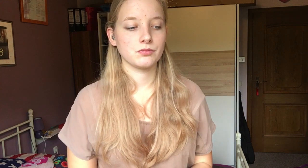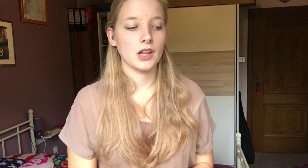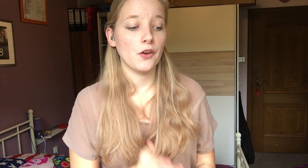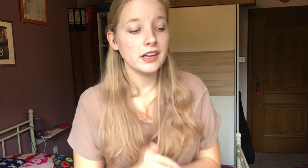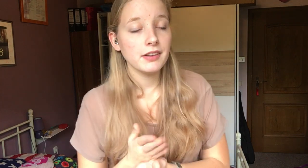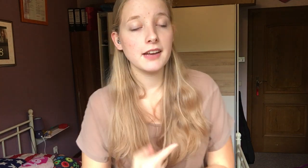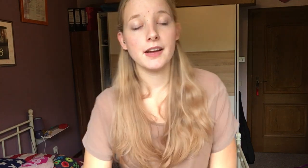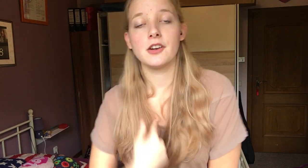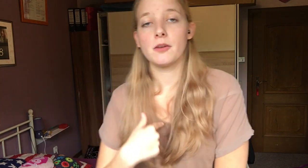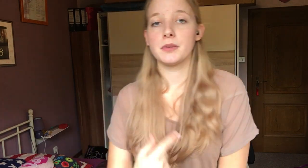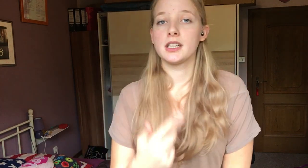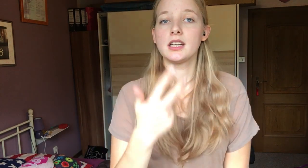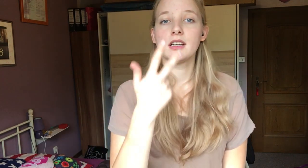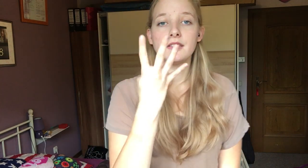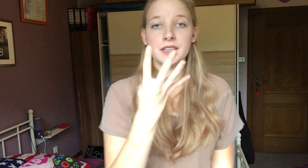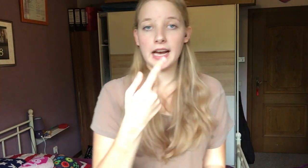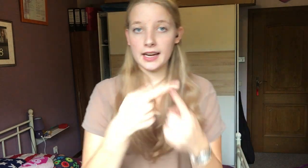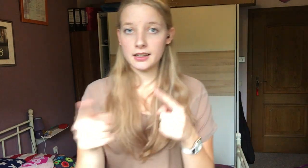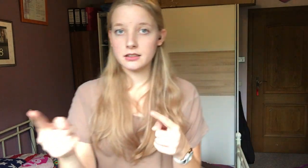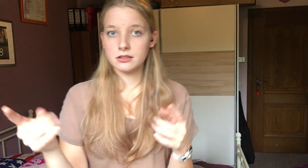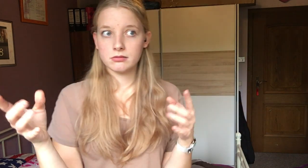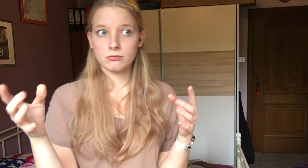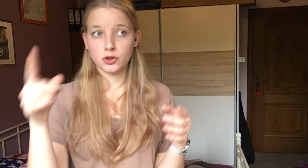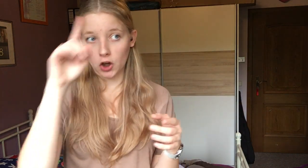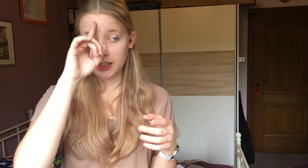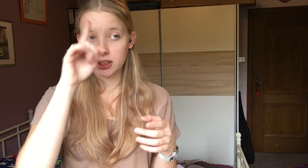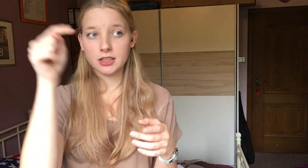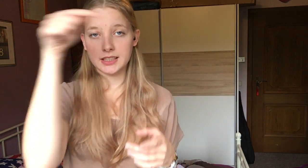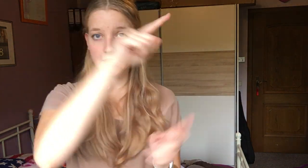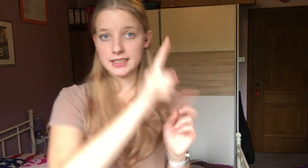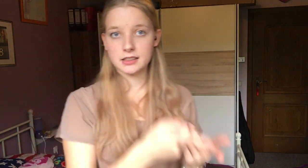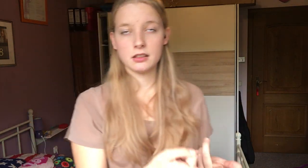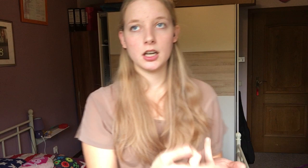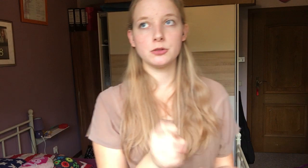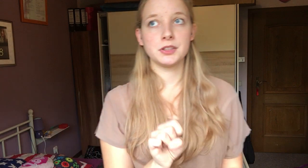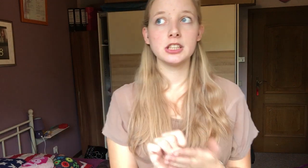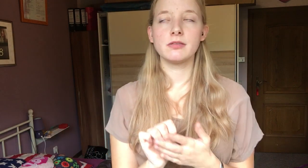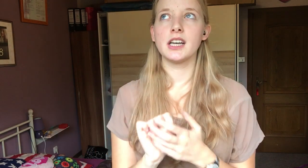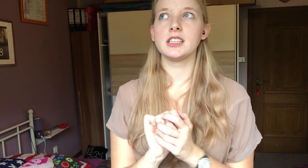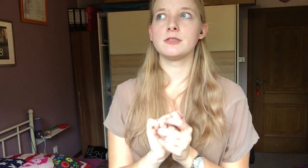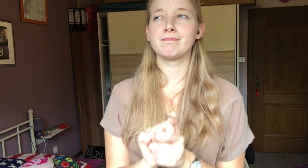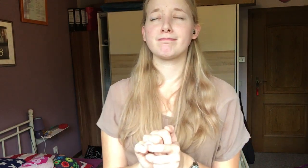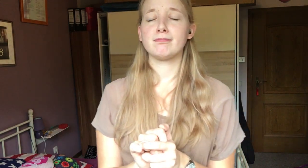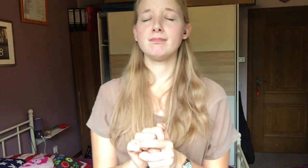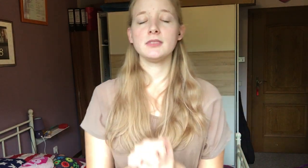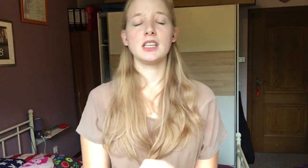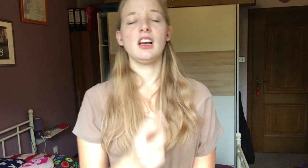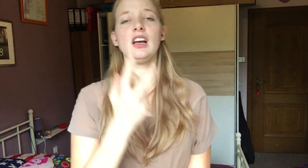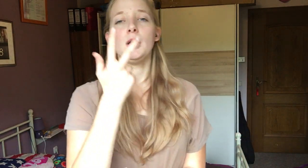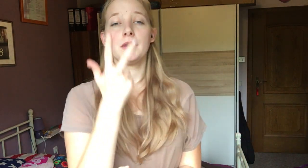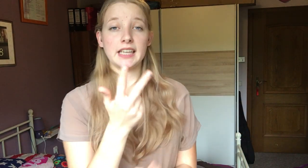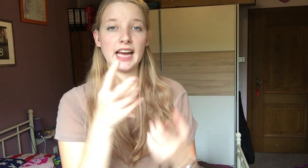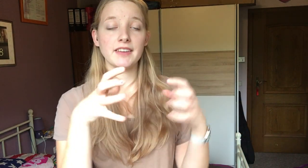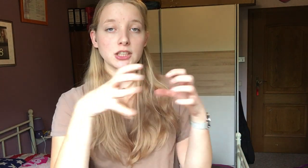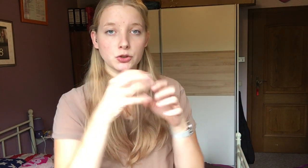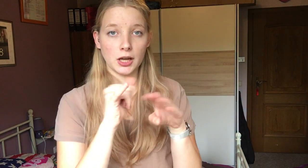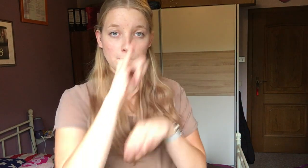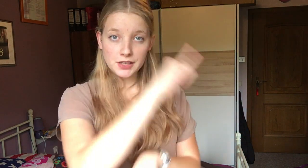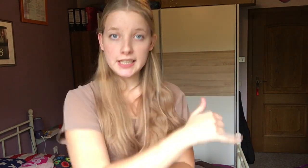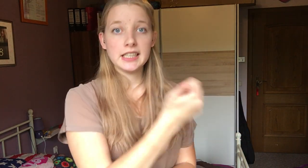Auf jeden Fall, ich werde dort mit vier anderen Deutschen da sein, also beziehungsweise mit drei werde ich zusammenfliegen.